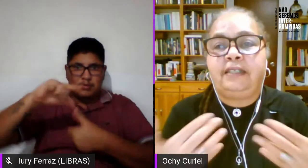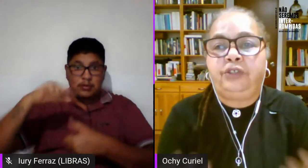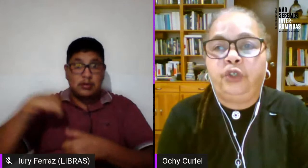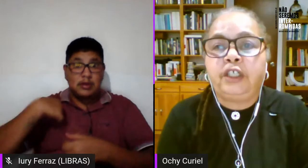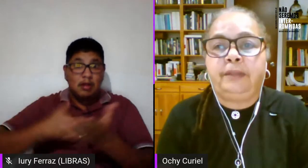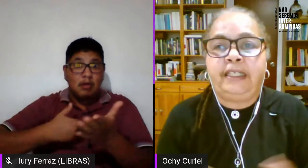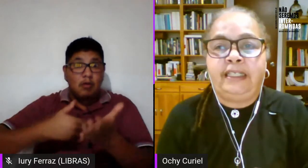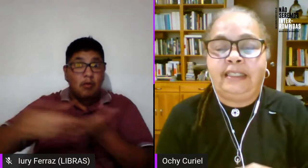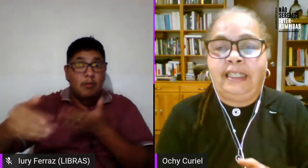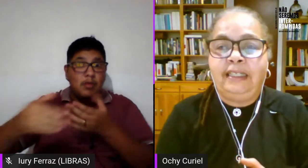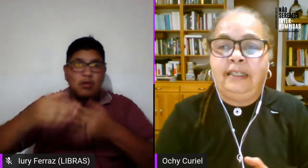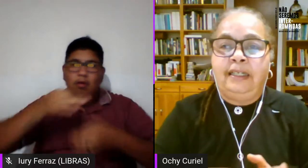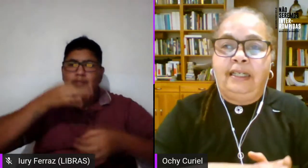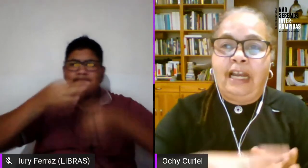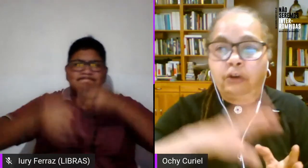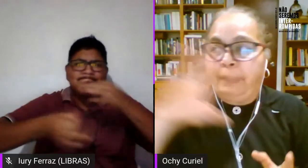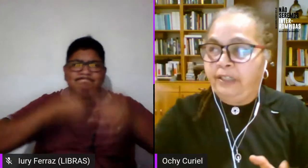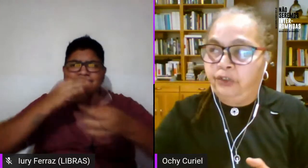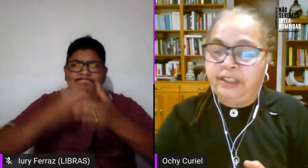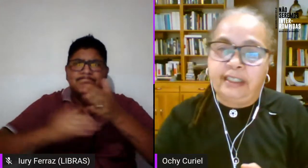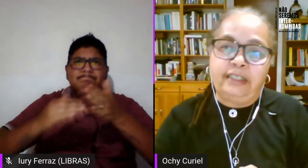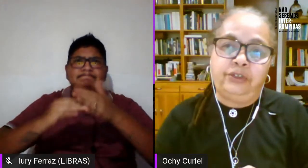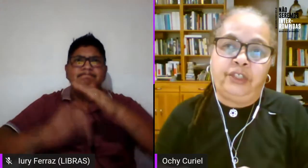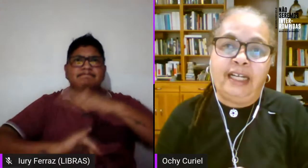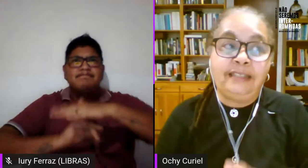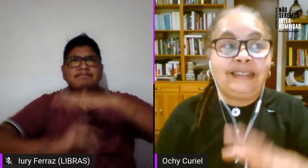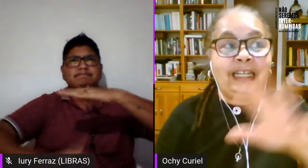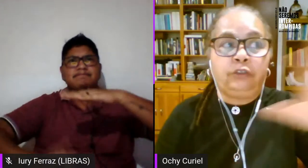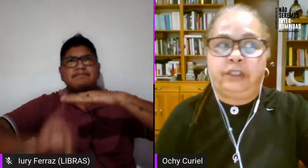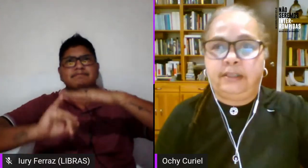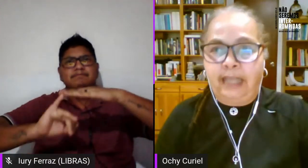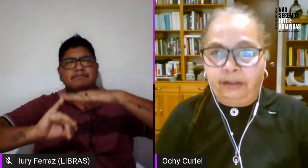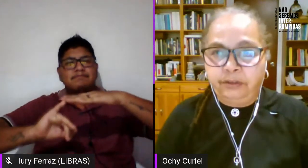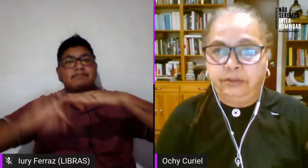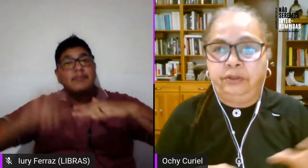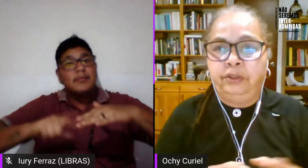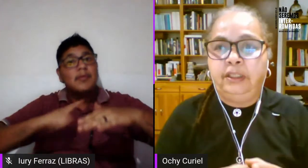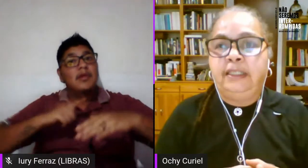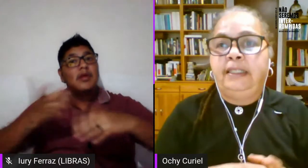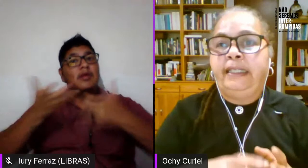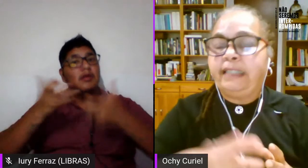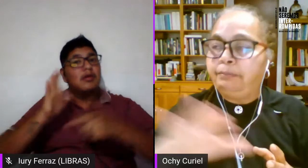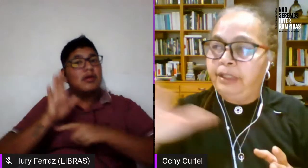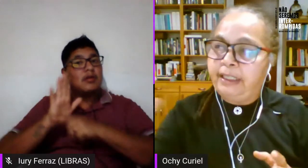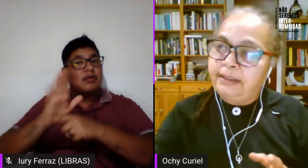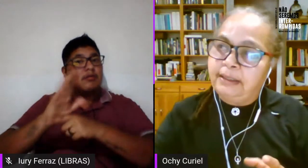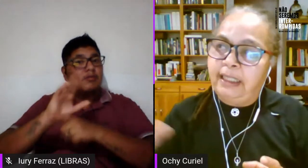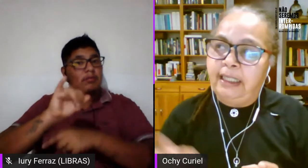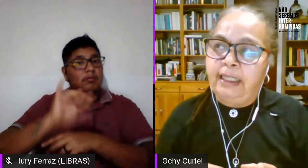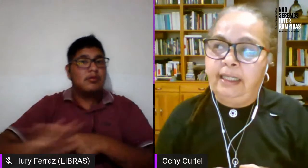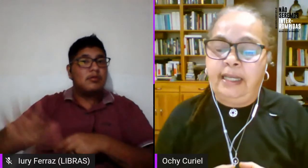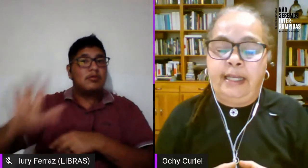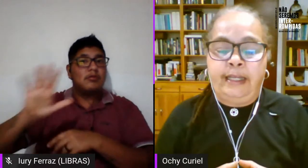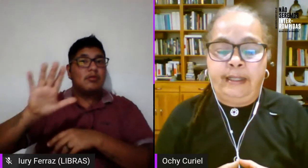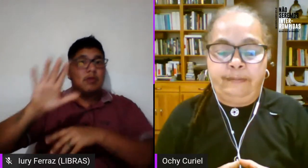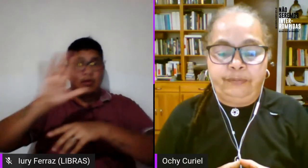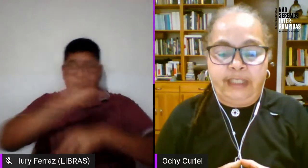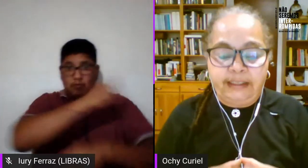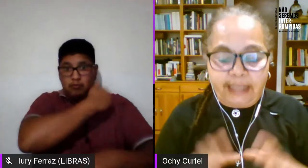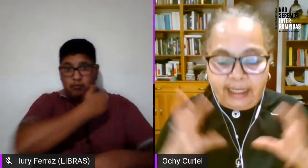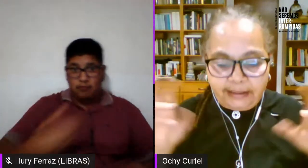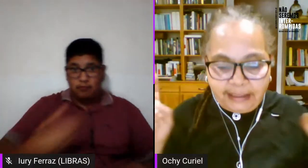institucionalización que venían de la cooperación internacional de los estados ¿no? y también de de